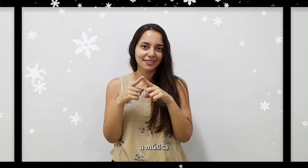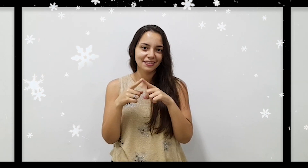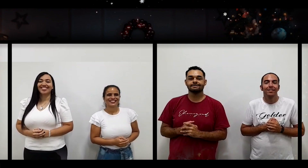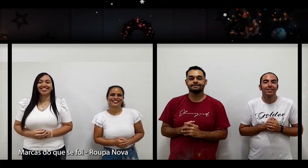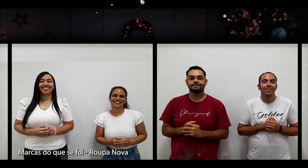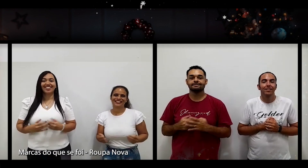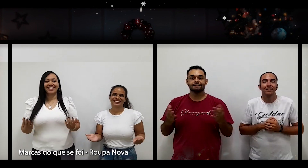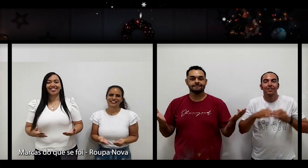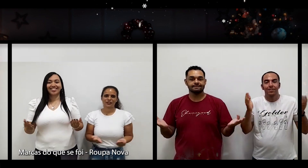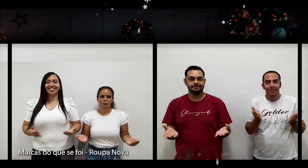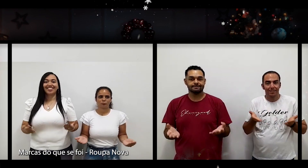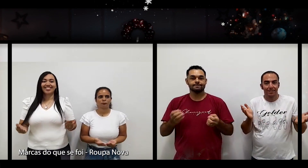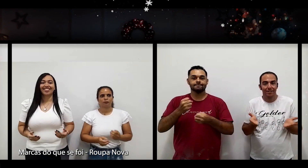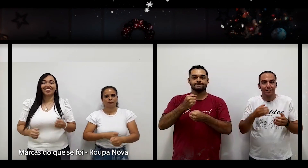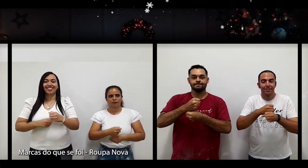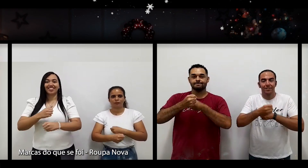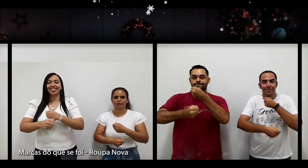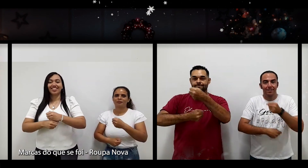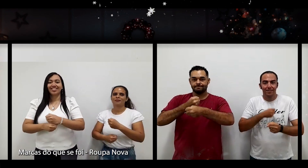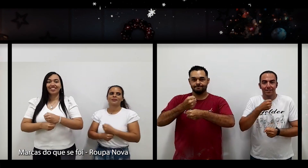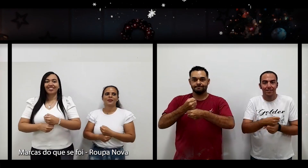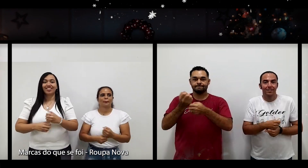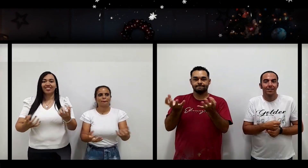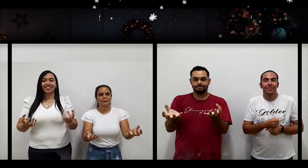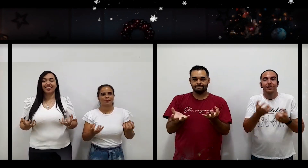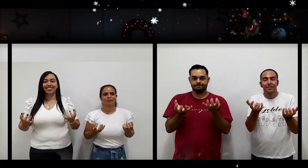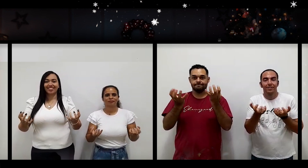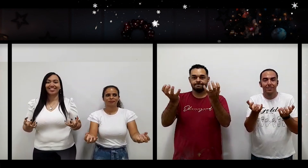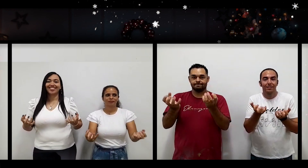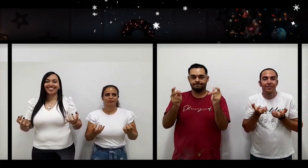Este ano, quero paz no meu coração